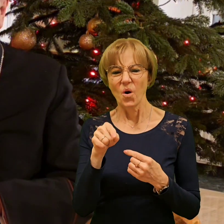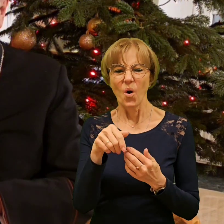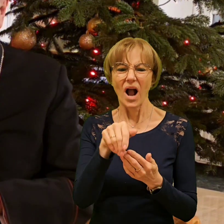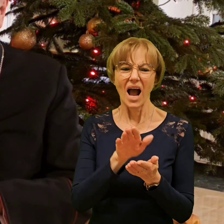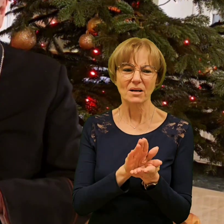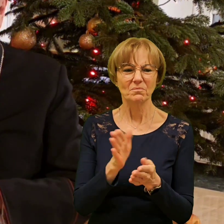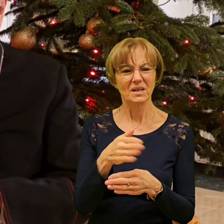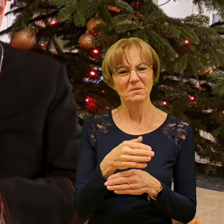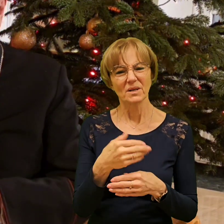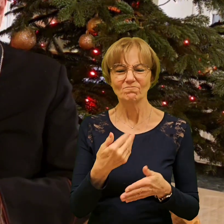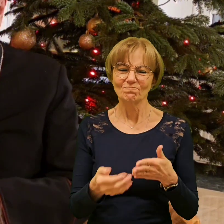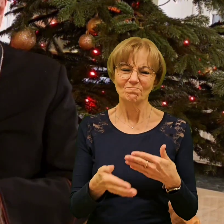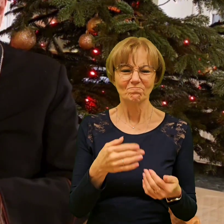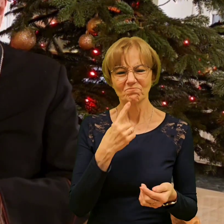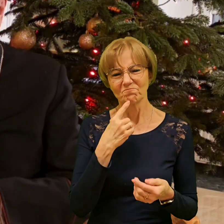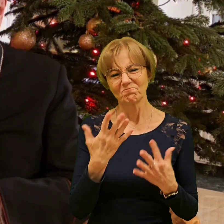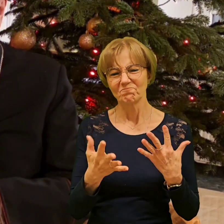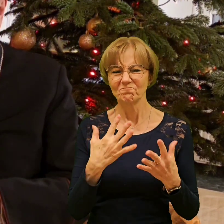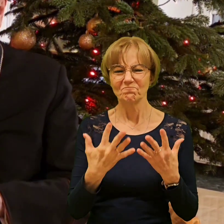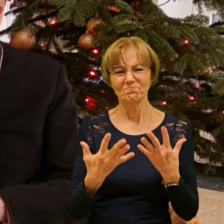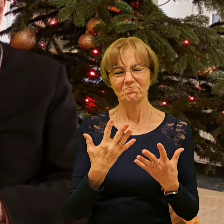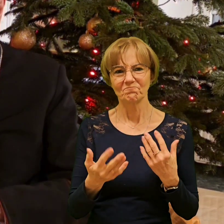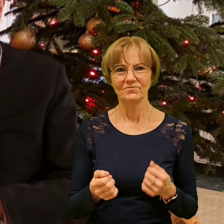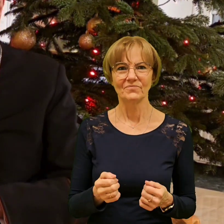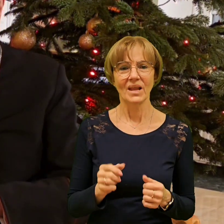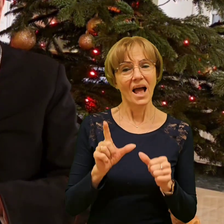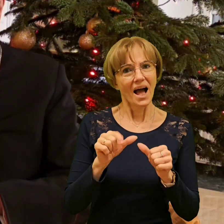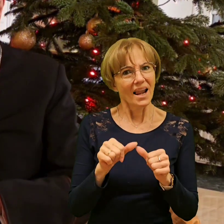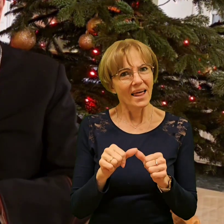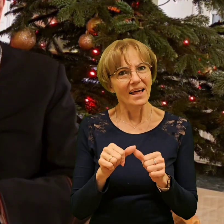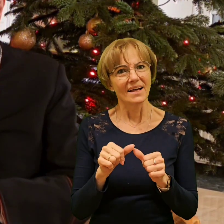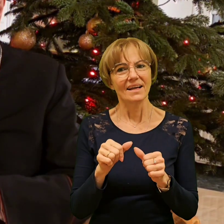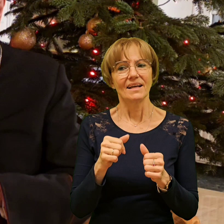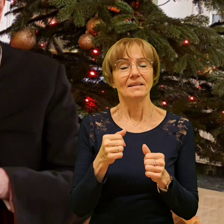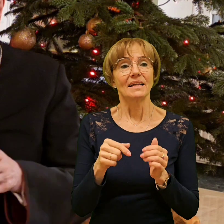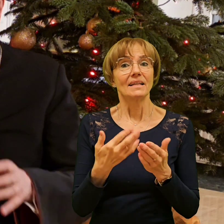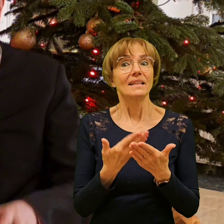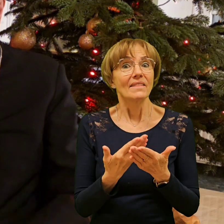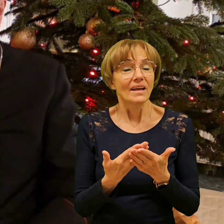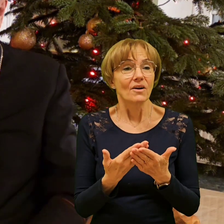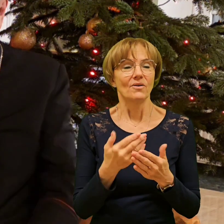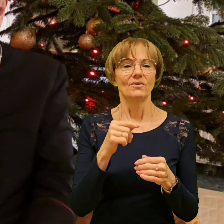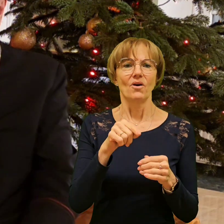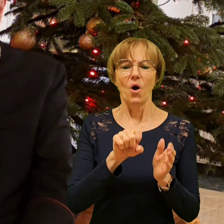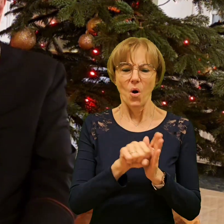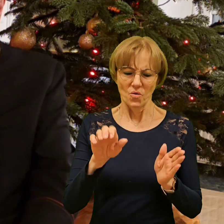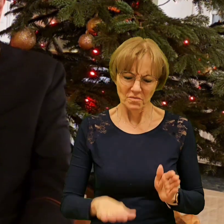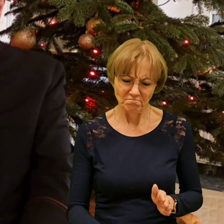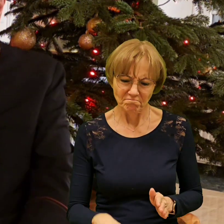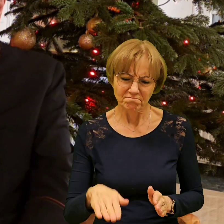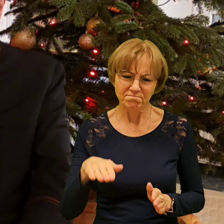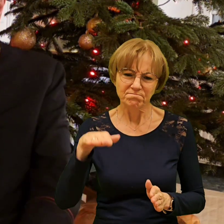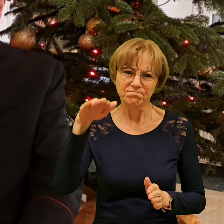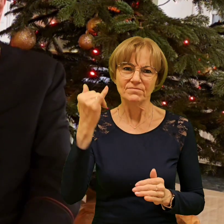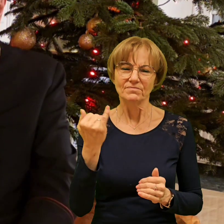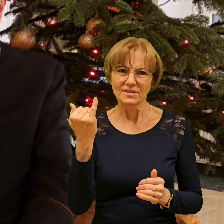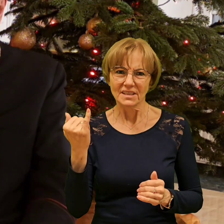ale z uwagi na to, że od dzieciństwa, wigilii w moim domu towarzyszy